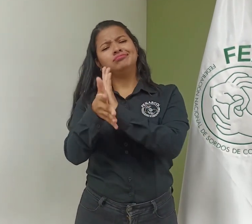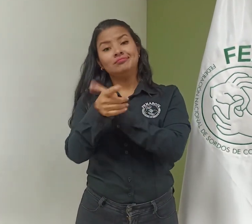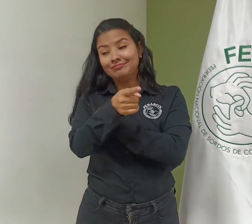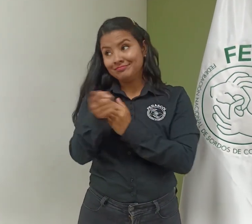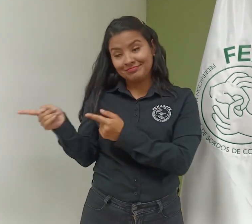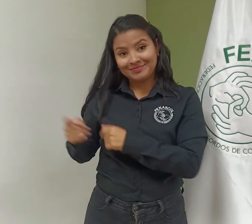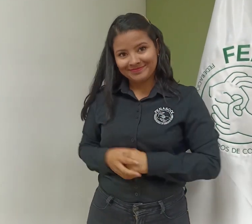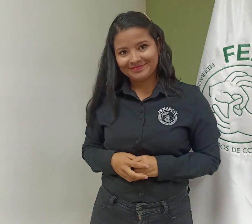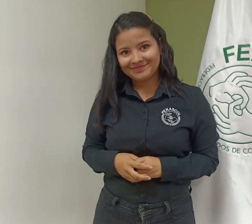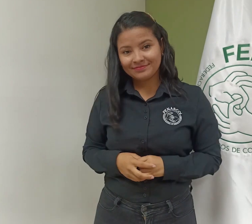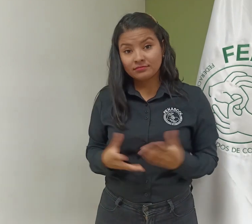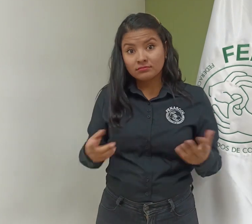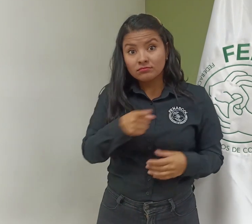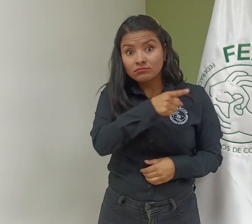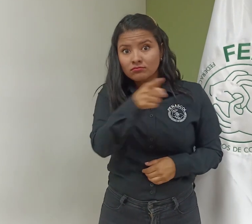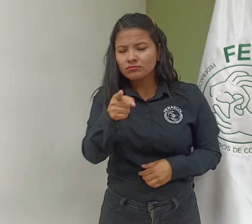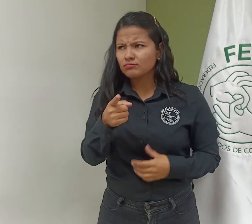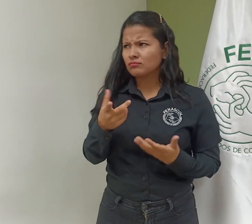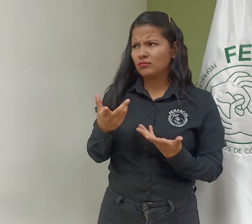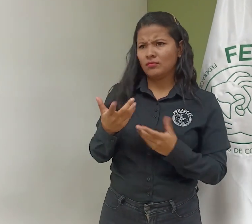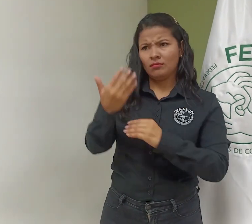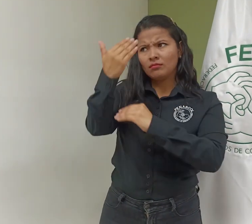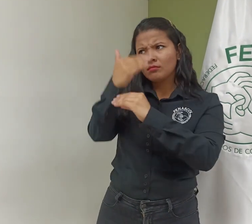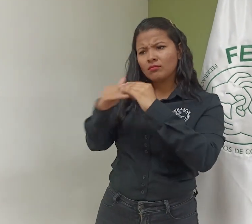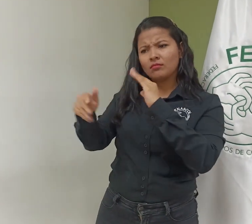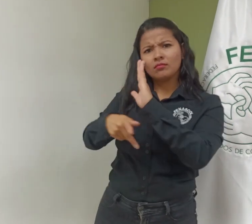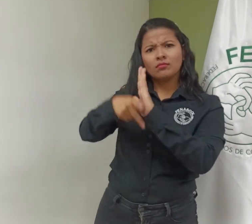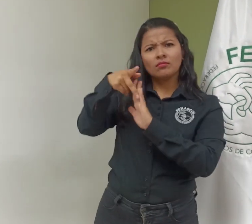La fecha límite de recepción de hojas de vida es